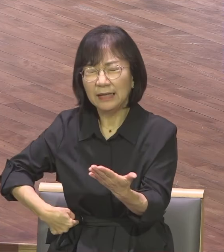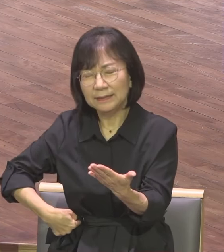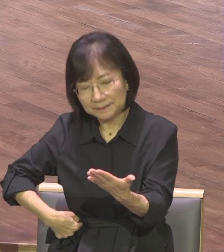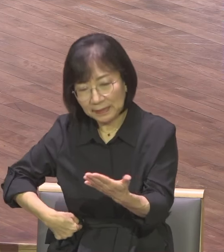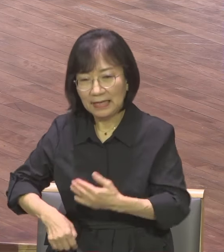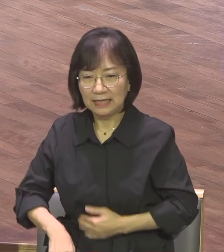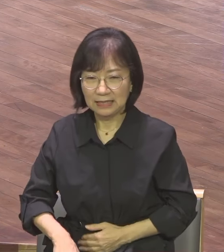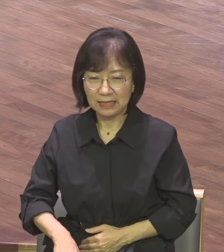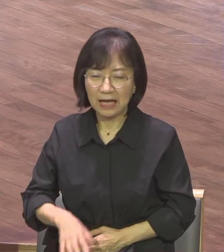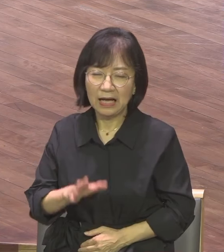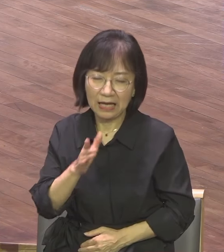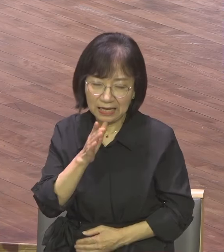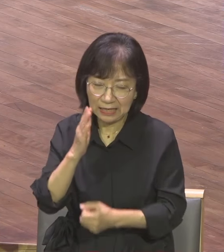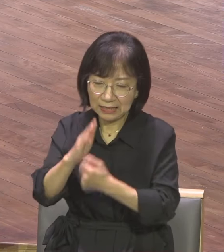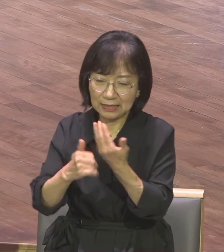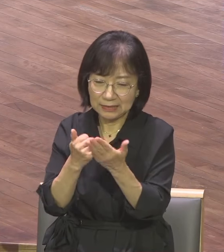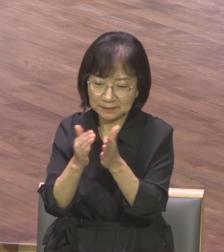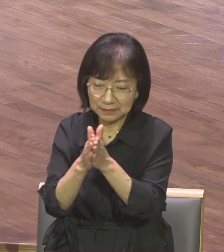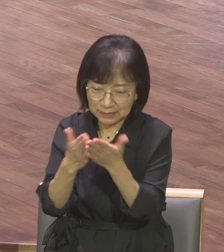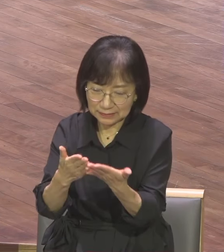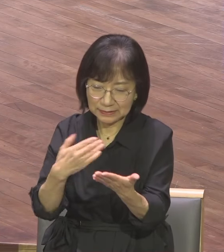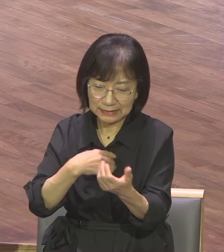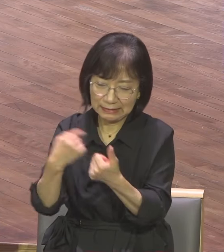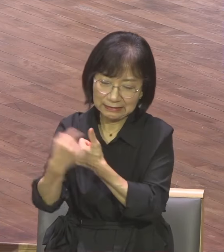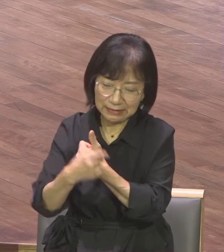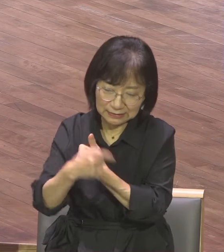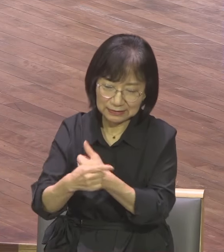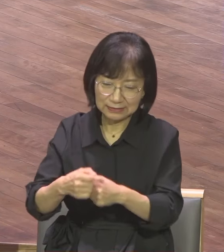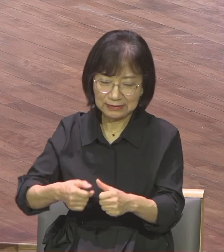교훈하구나 성경을 읽고 묵사할 때마다